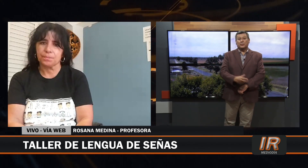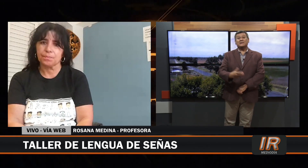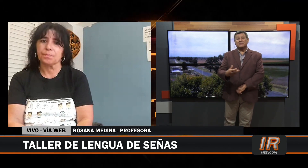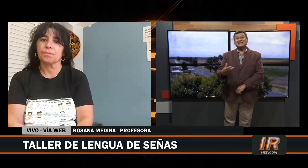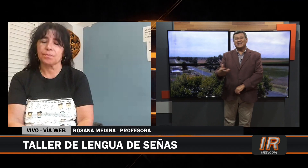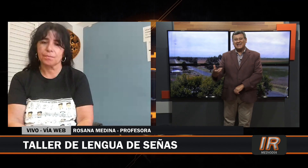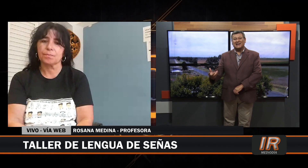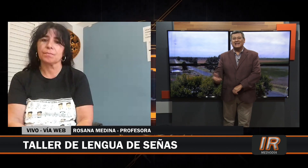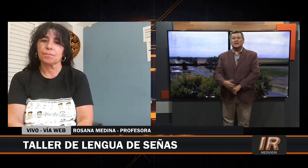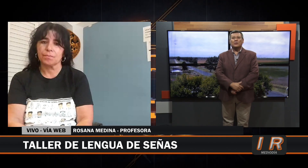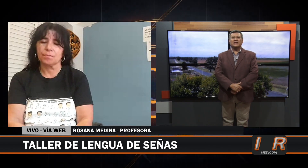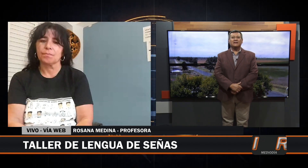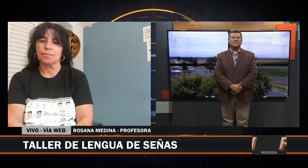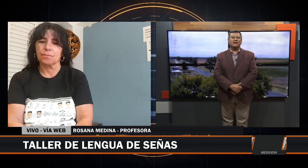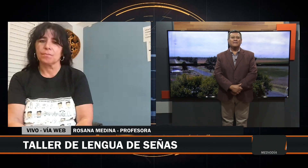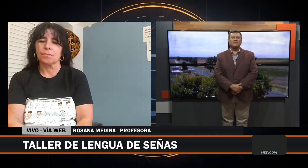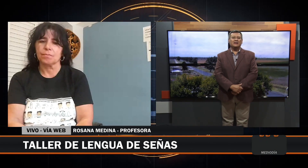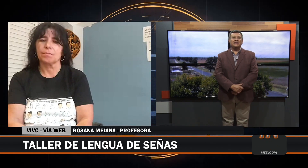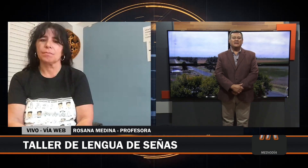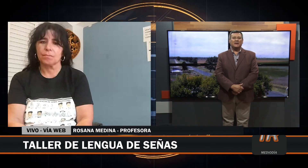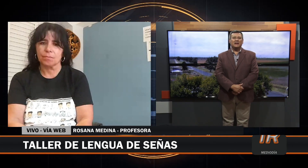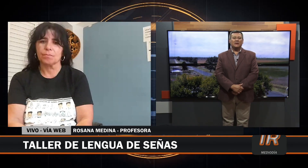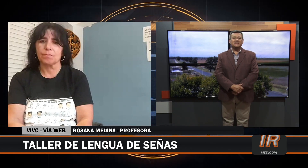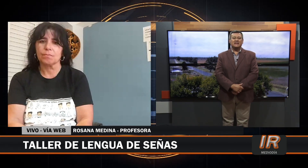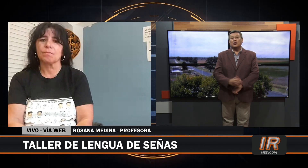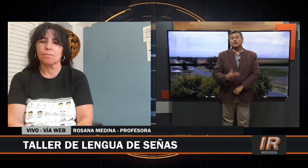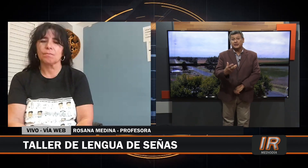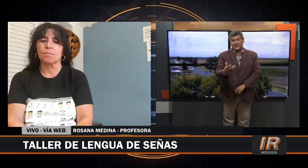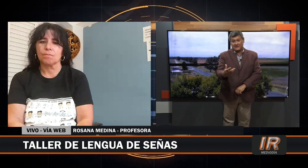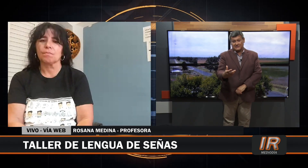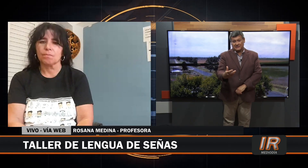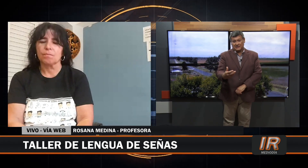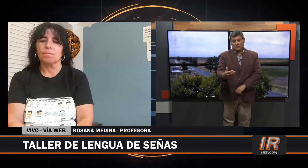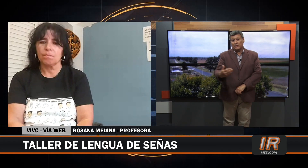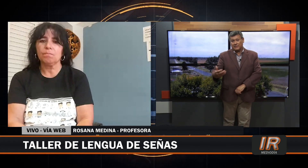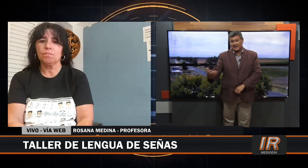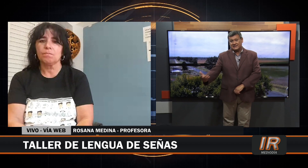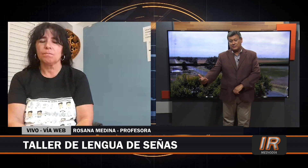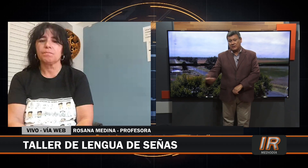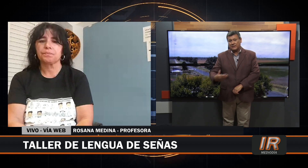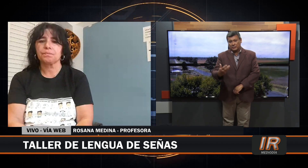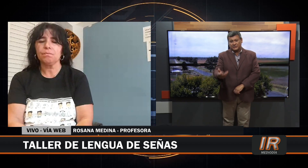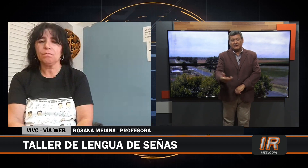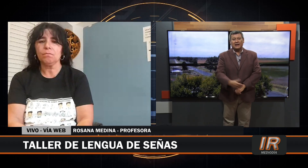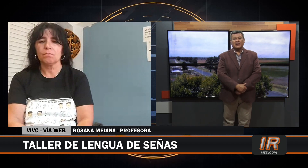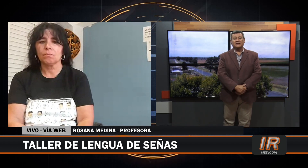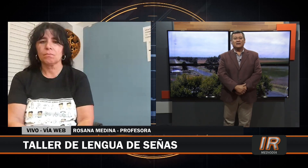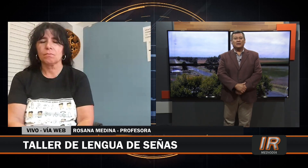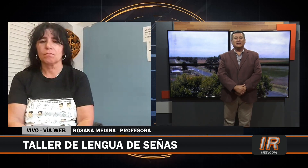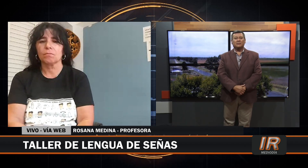puede enseñar en las escuelas también el tema de lengua de señas, los docentes, cuando aparece el problema, cómo trabajan con esta